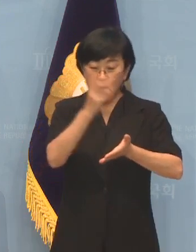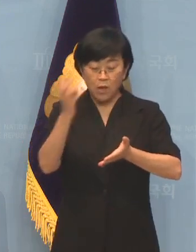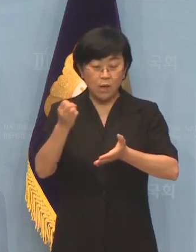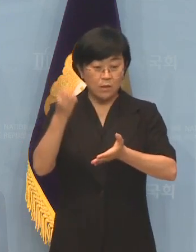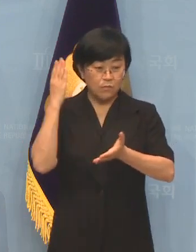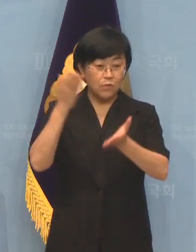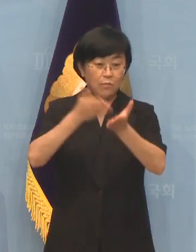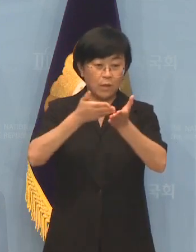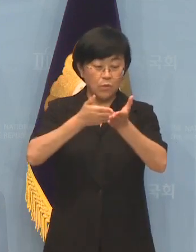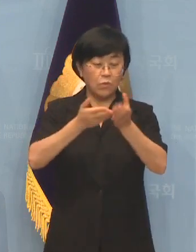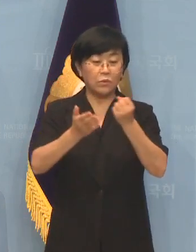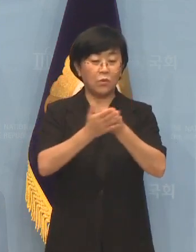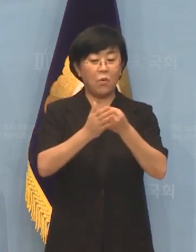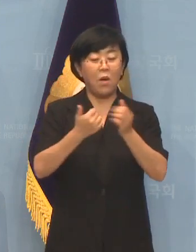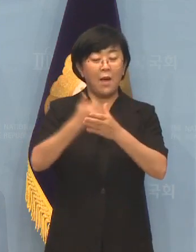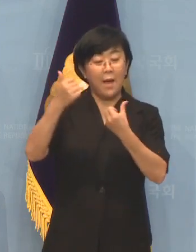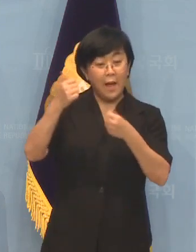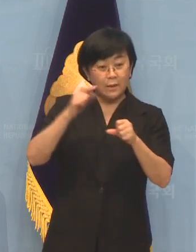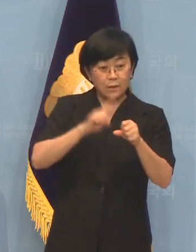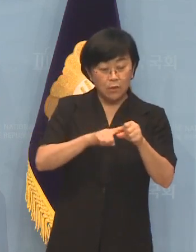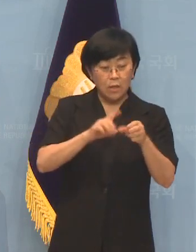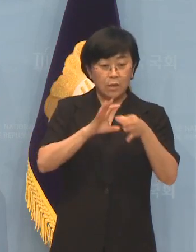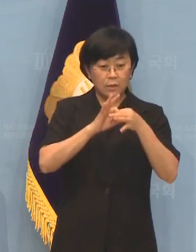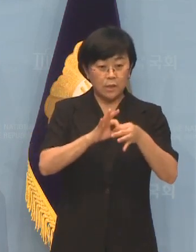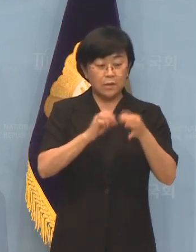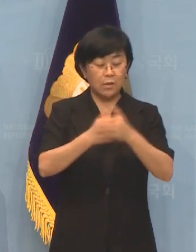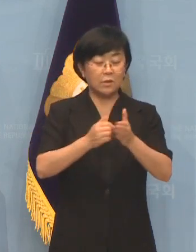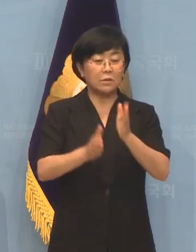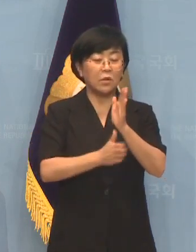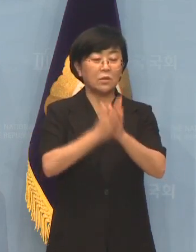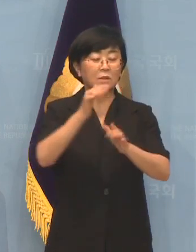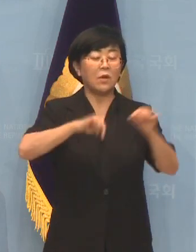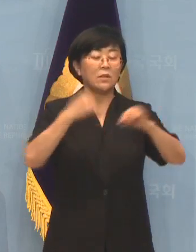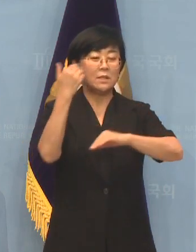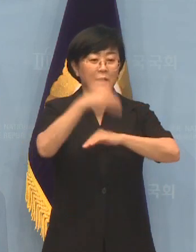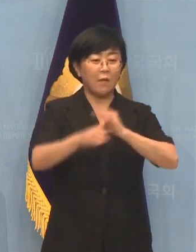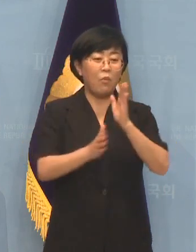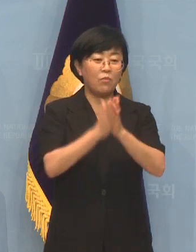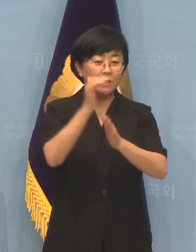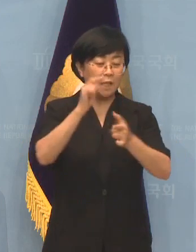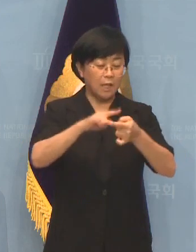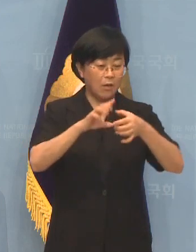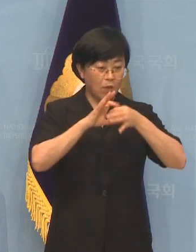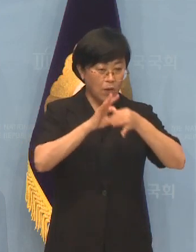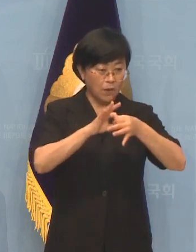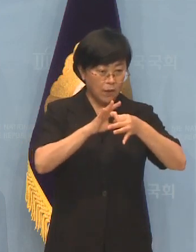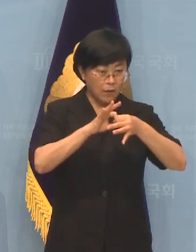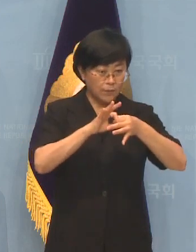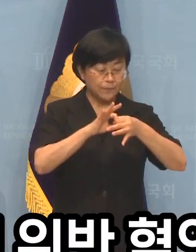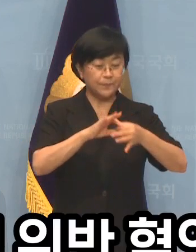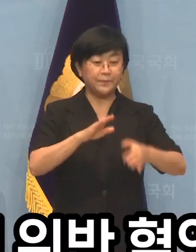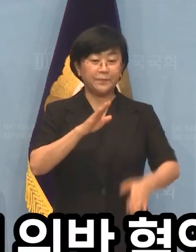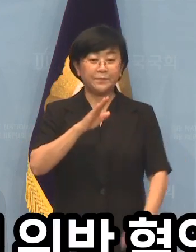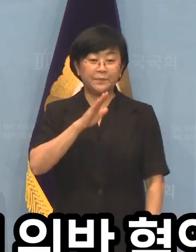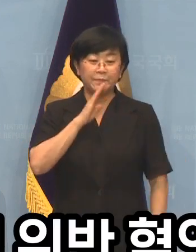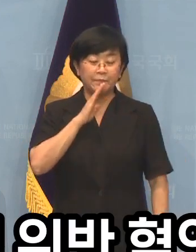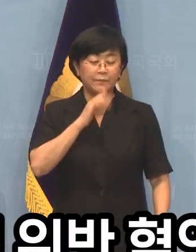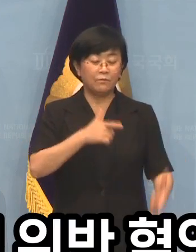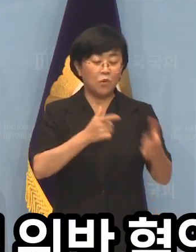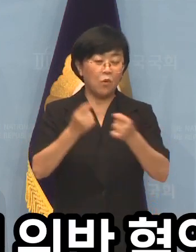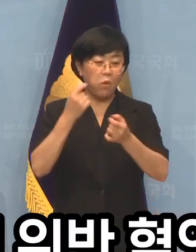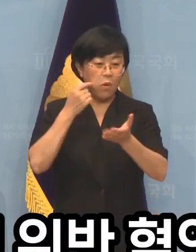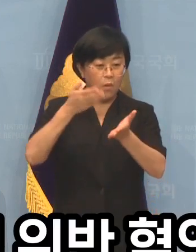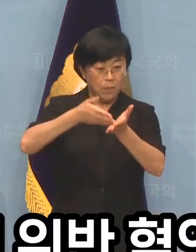그리고 이재명 후보 아들과 이한주 정책본부장의 친형제가 연루되어 있다는 허위 보도 모두